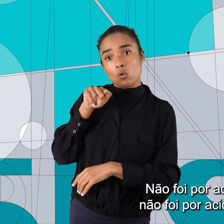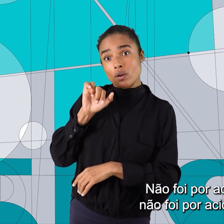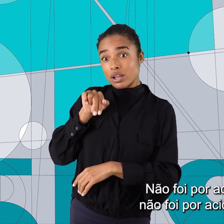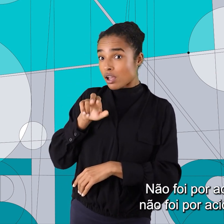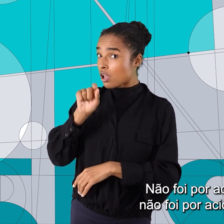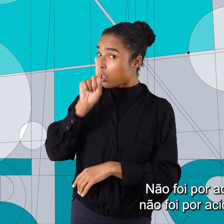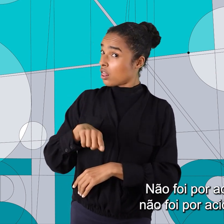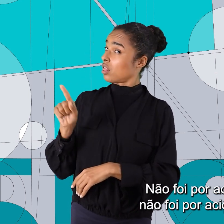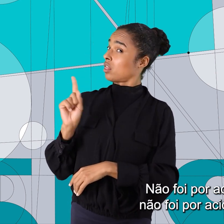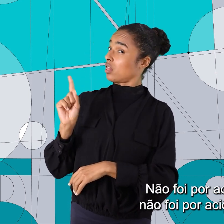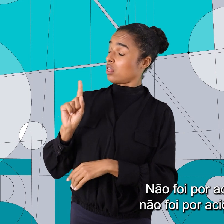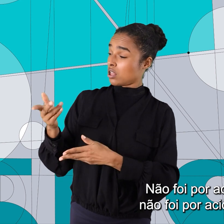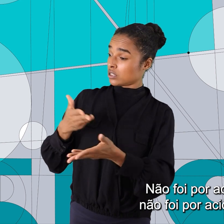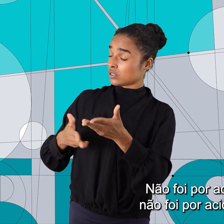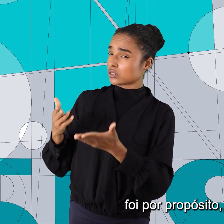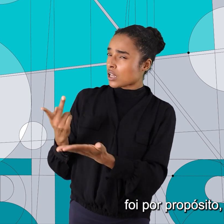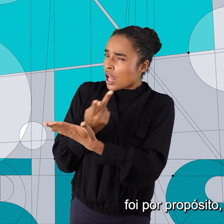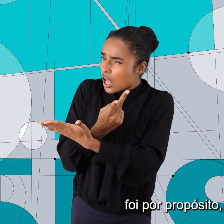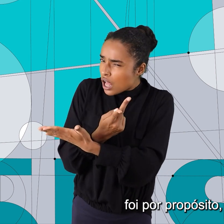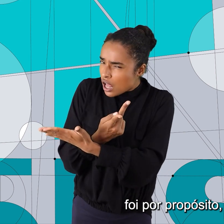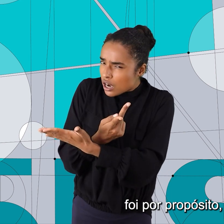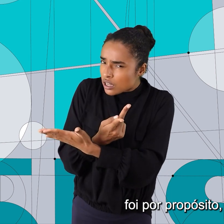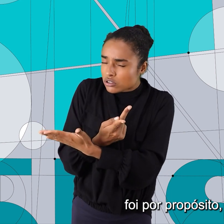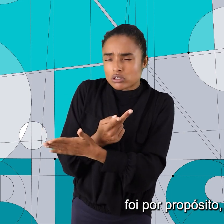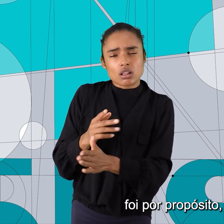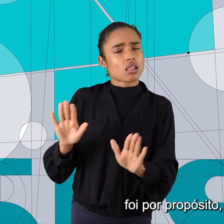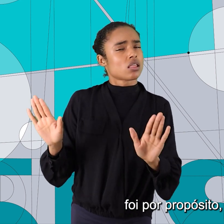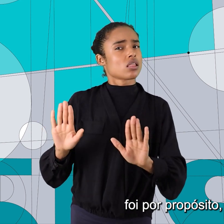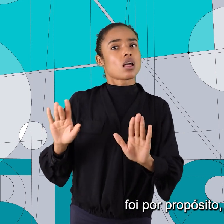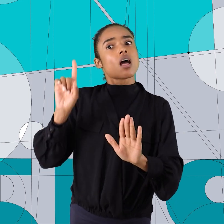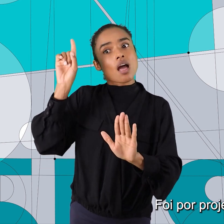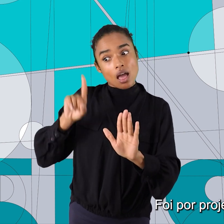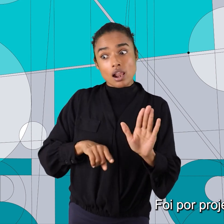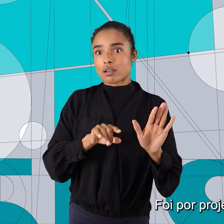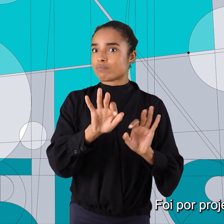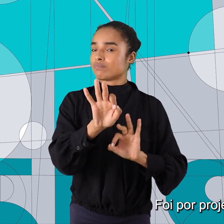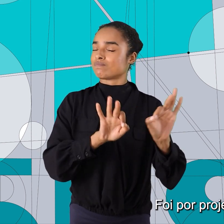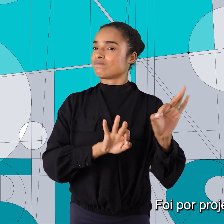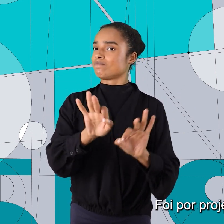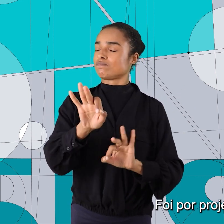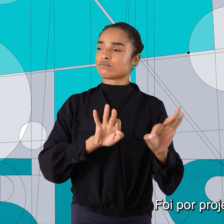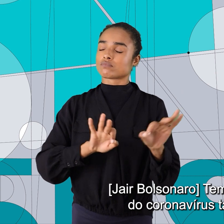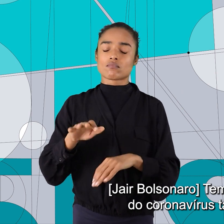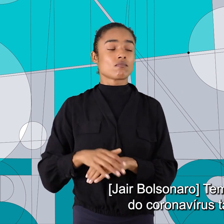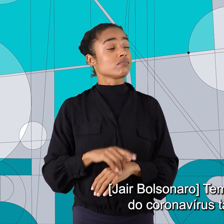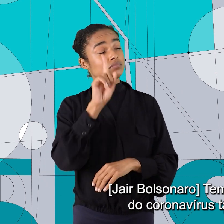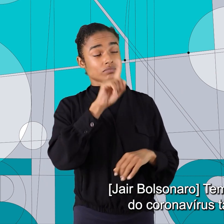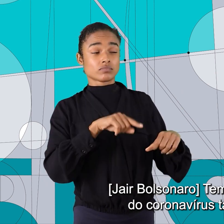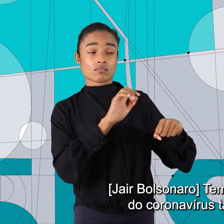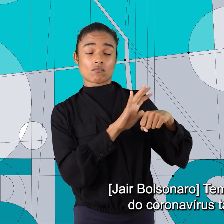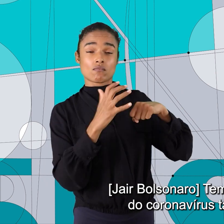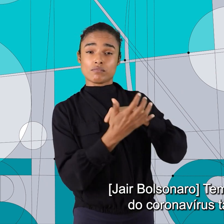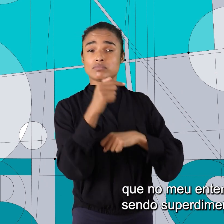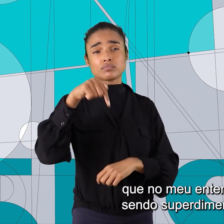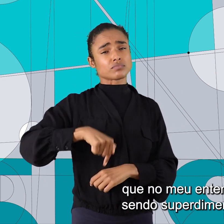acaso, não foi por acidente, foi por propósito mesmo. Foi por projeto. Tem a questão do